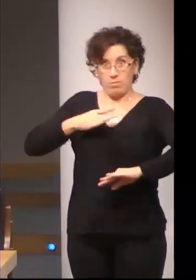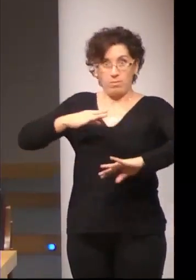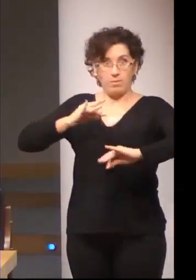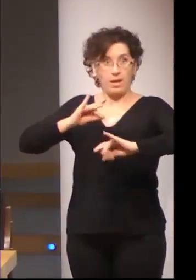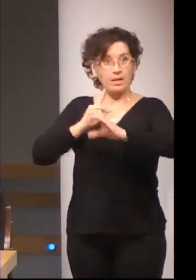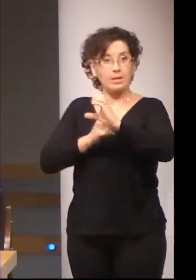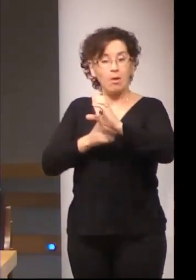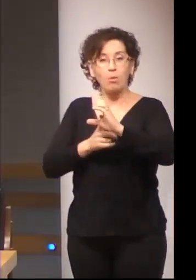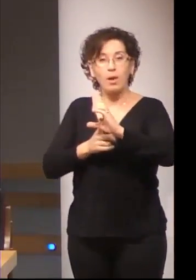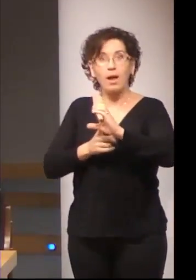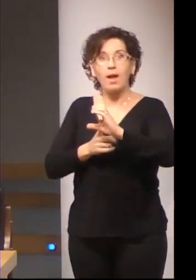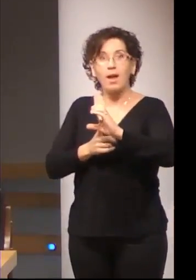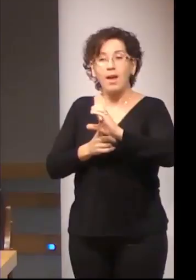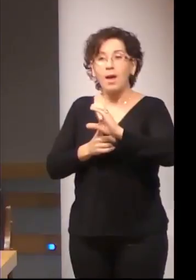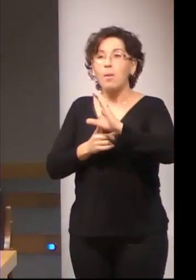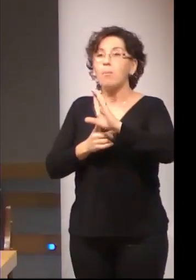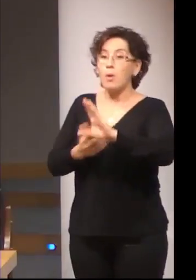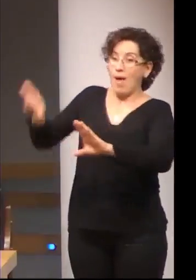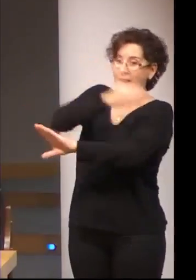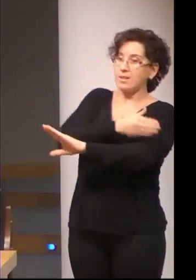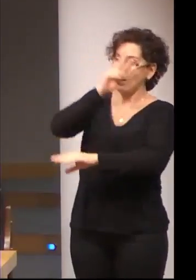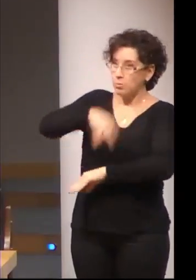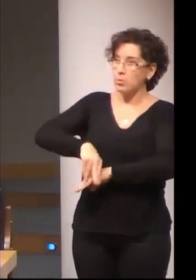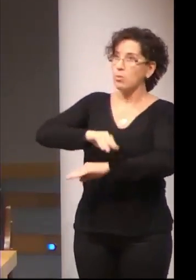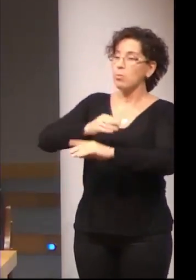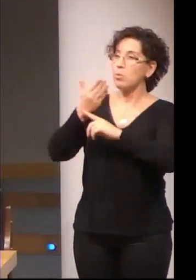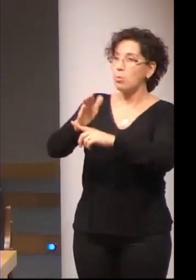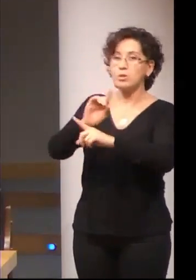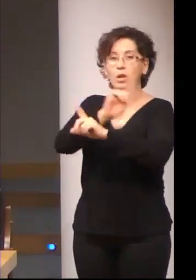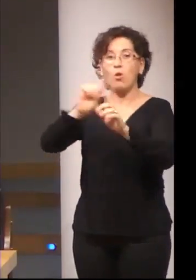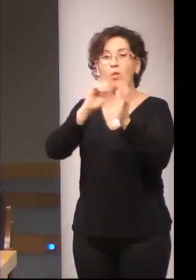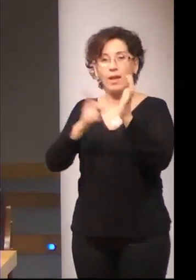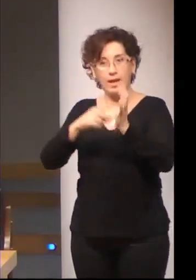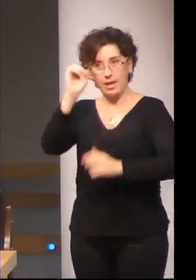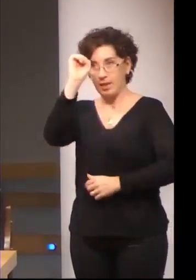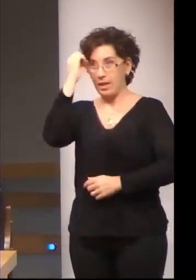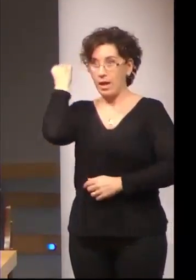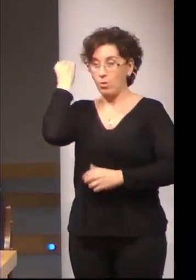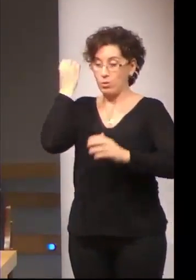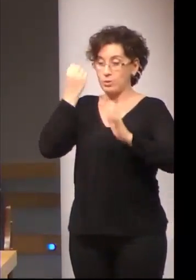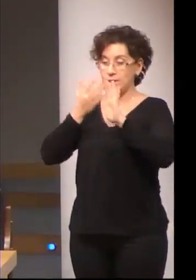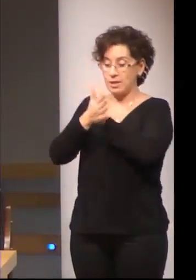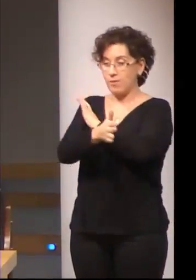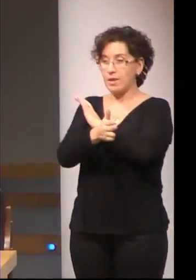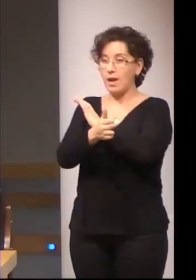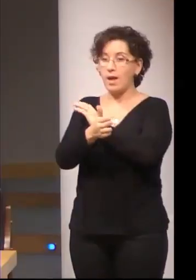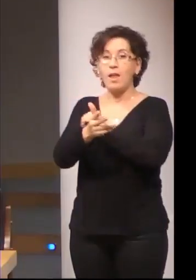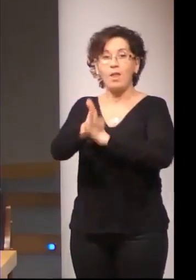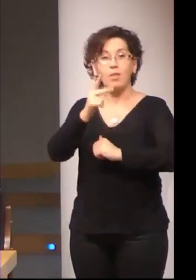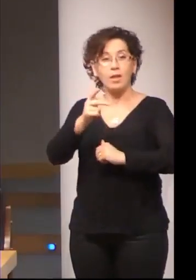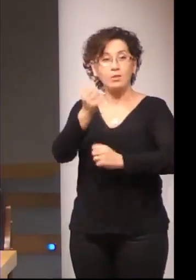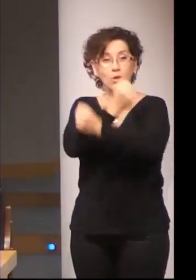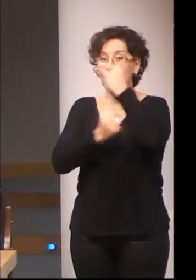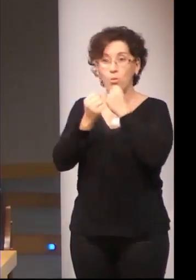una propuesta no de ley de Aragón, porque al renunciar a los derechos económicos llegó a todo el movimiento